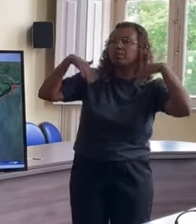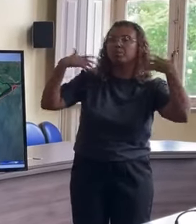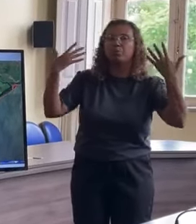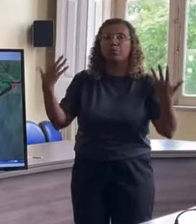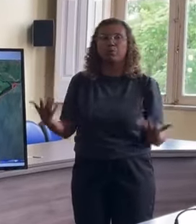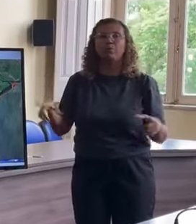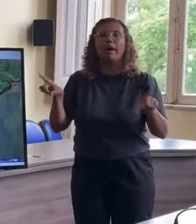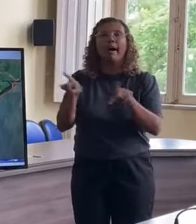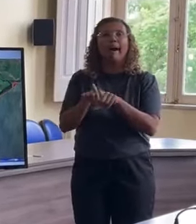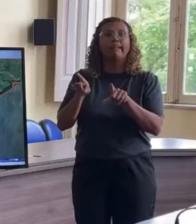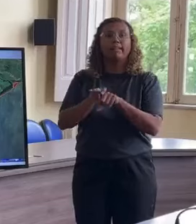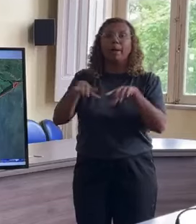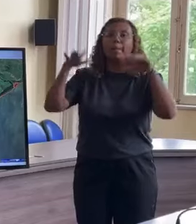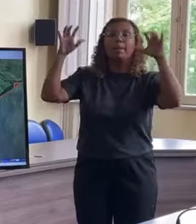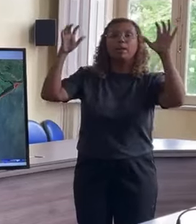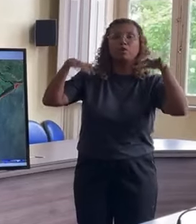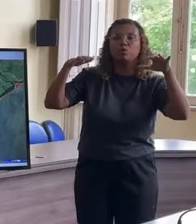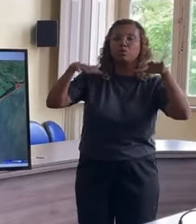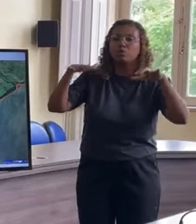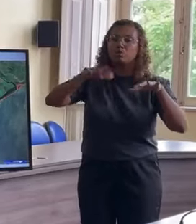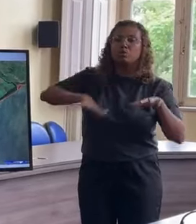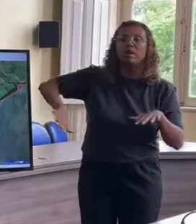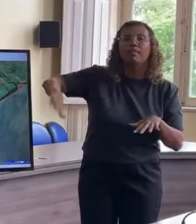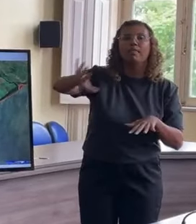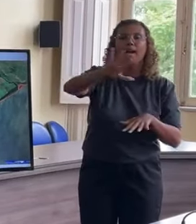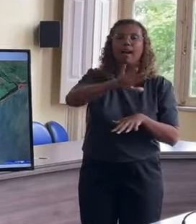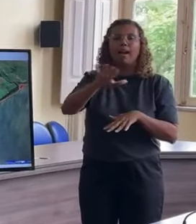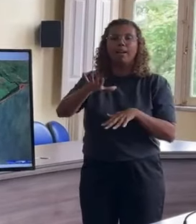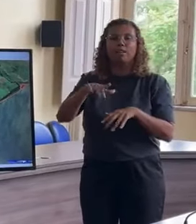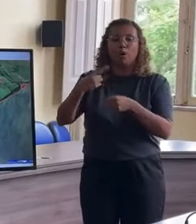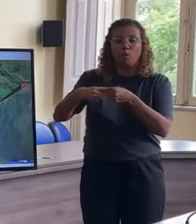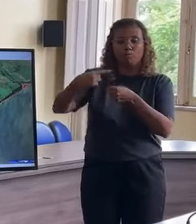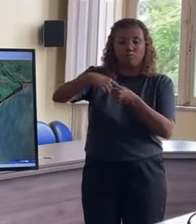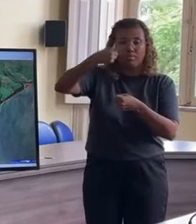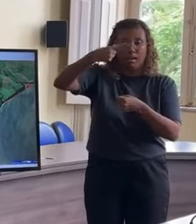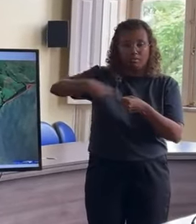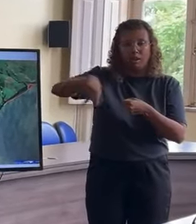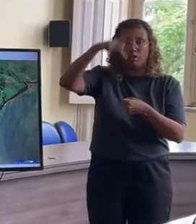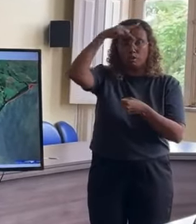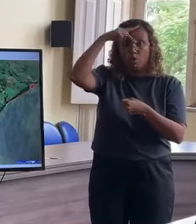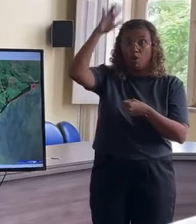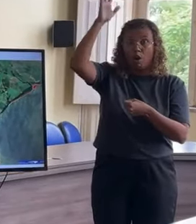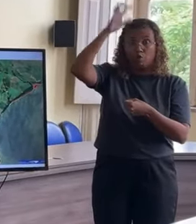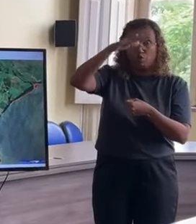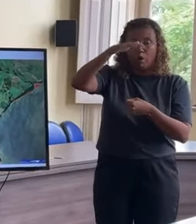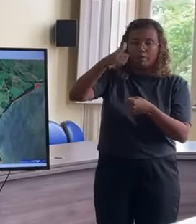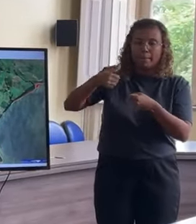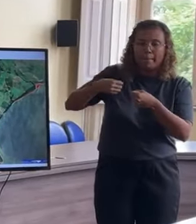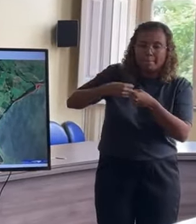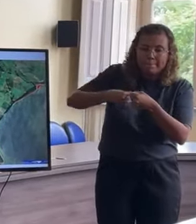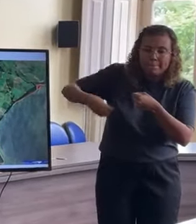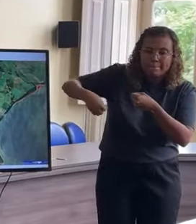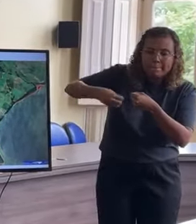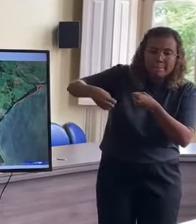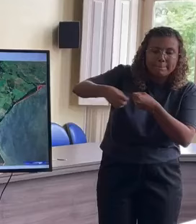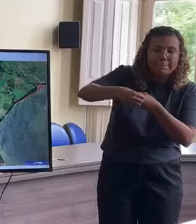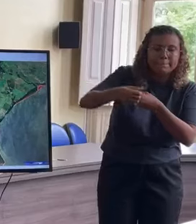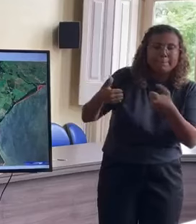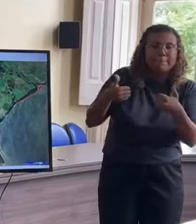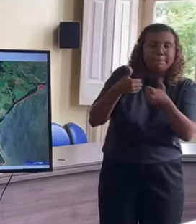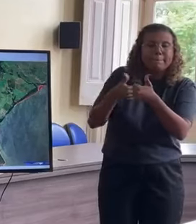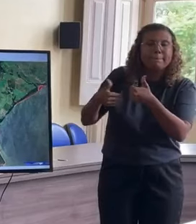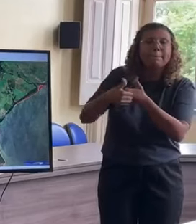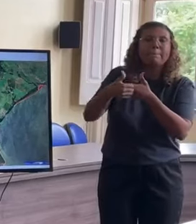e das chuvas na região, que podem mudar a situação dos canais aqui. E aí,